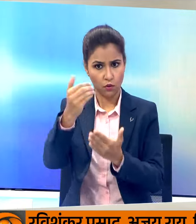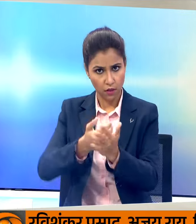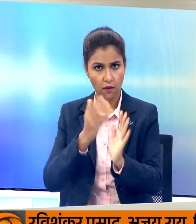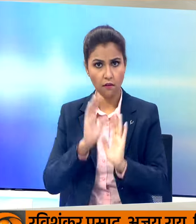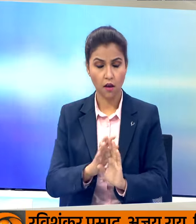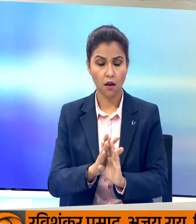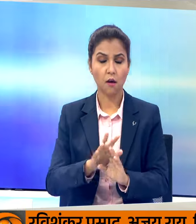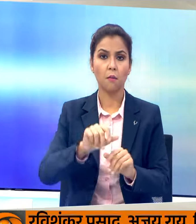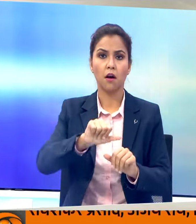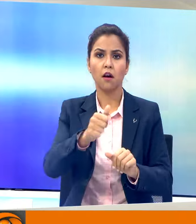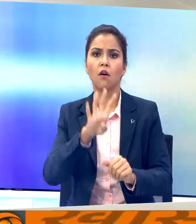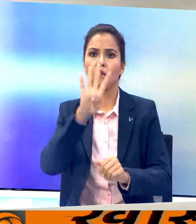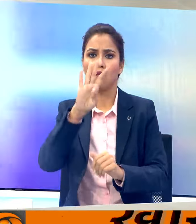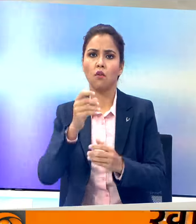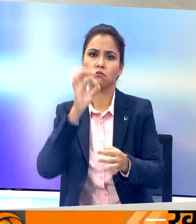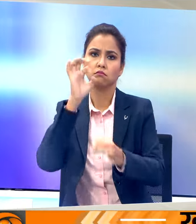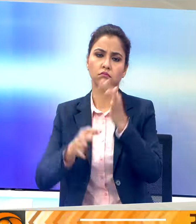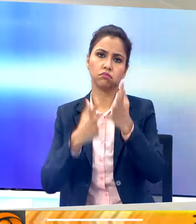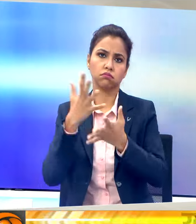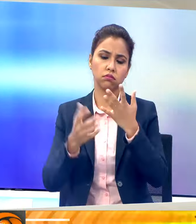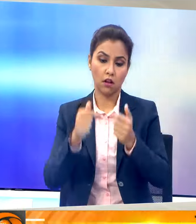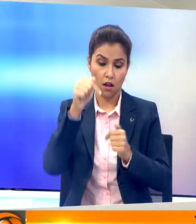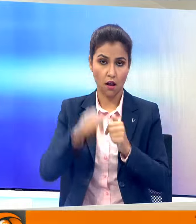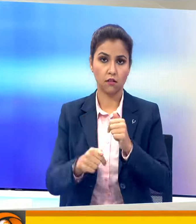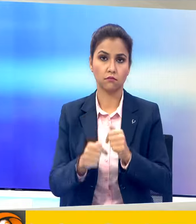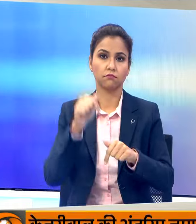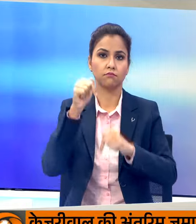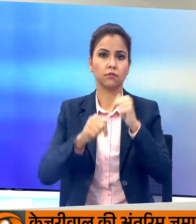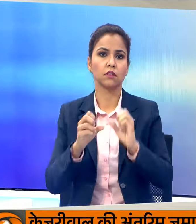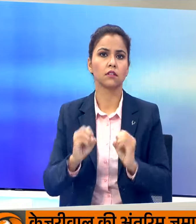बचे थी मतदान शाम छे बजे तक होगा